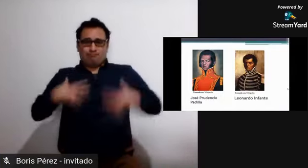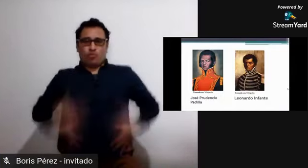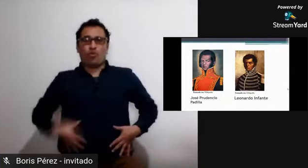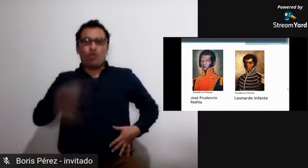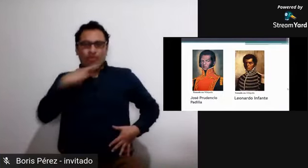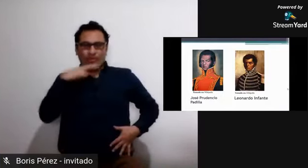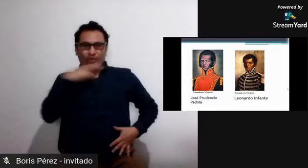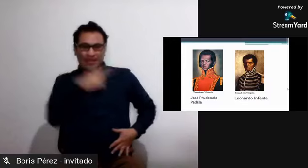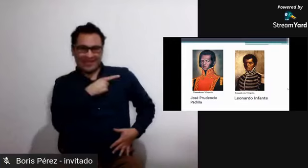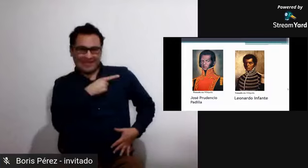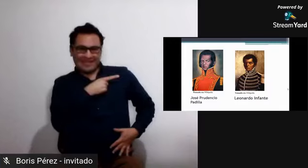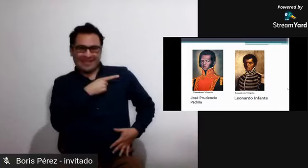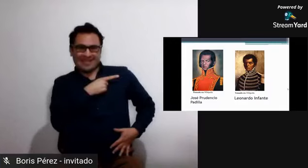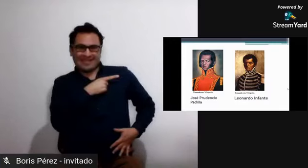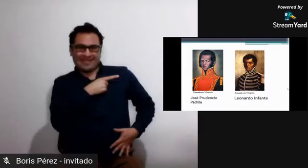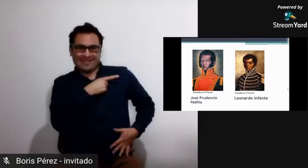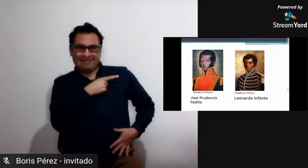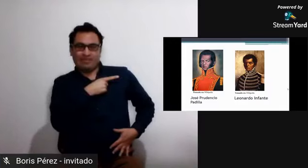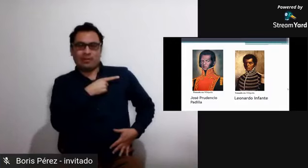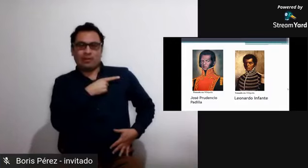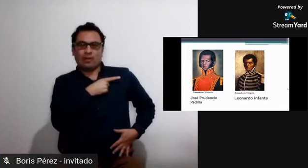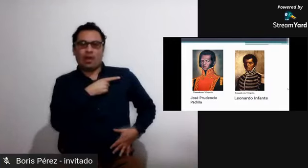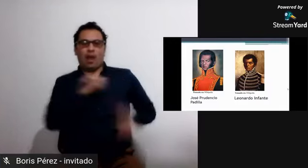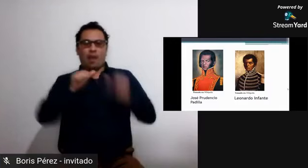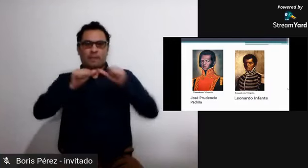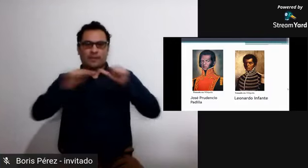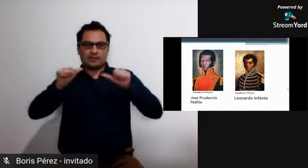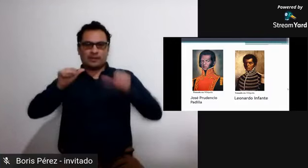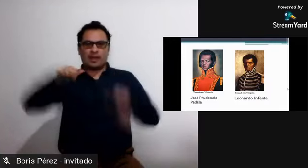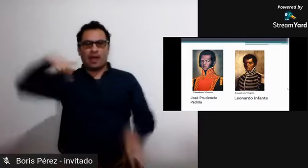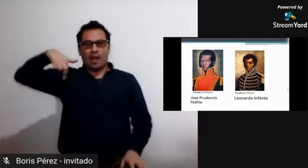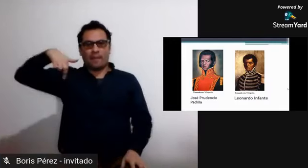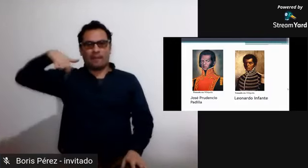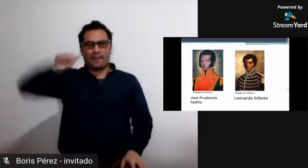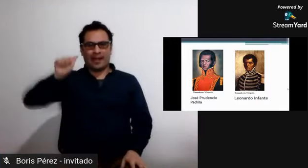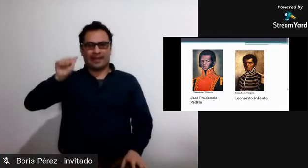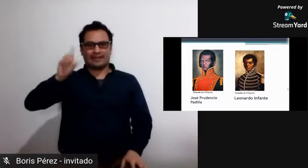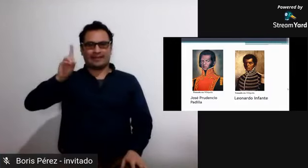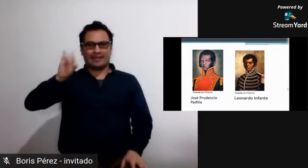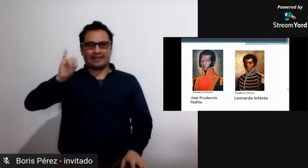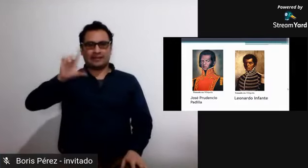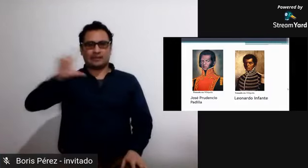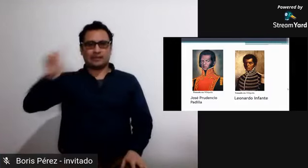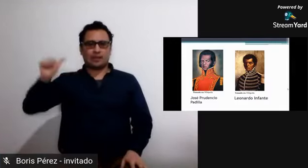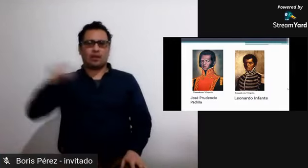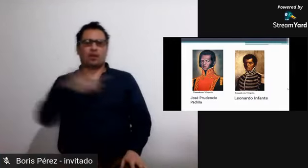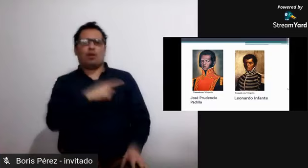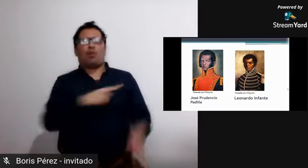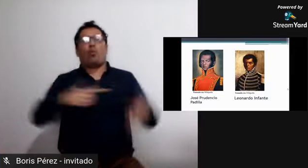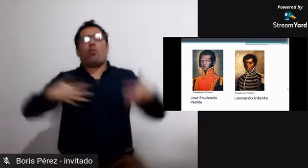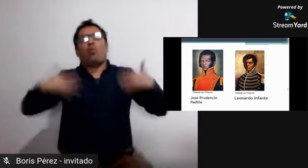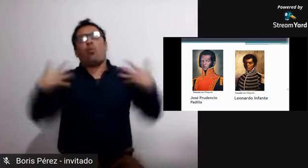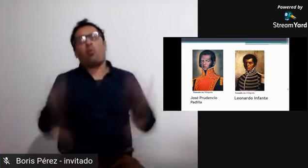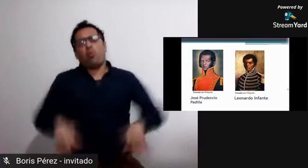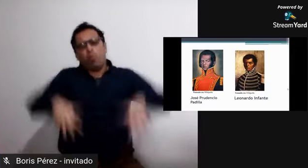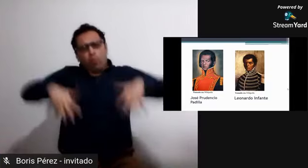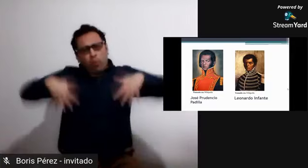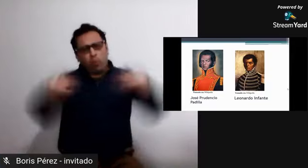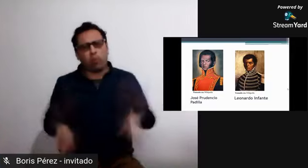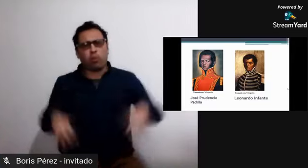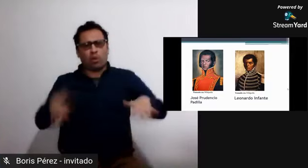señalado, el señor que tiene el uniforme militar de color rojo de apellido